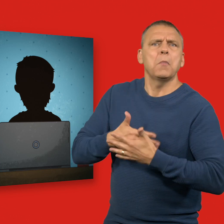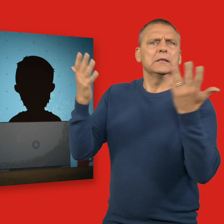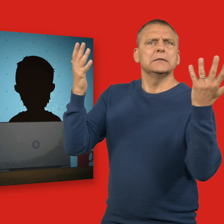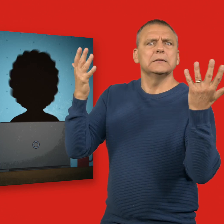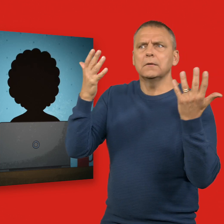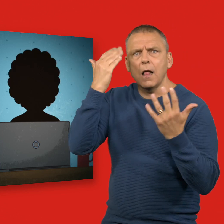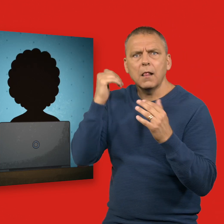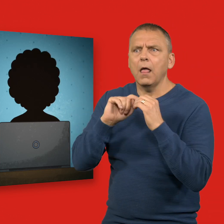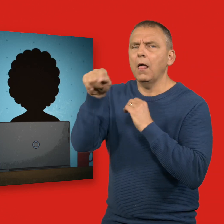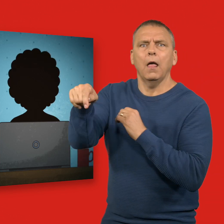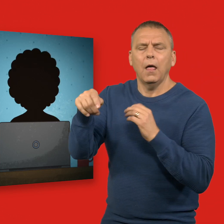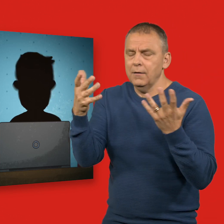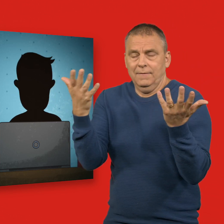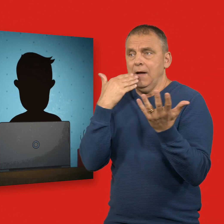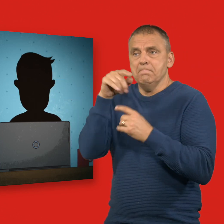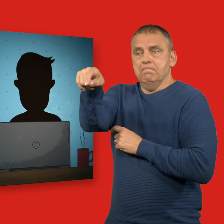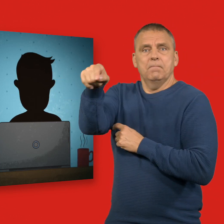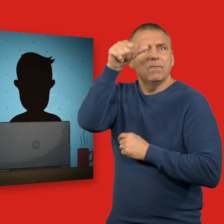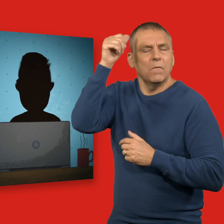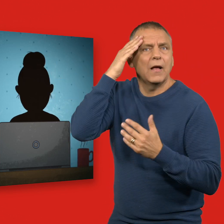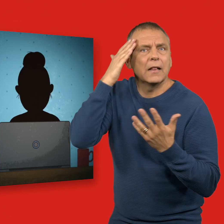Det kan vara nästan vem som helst.